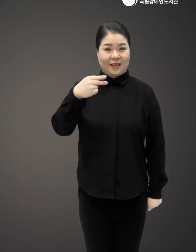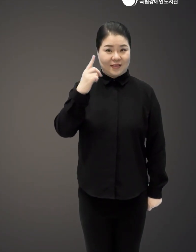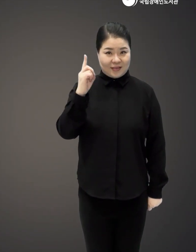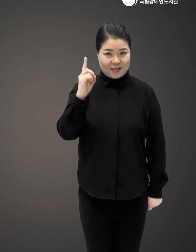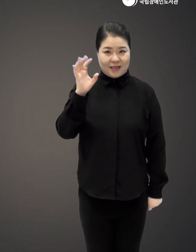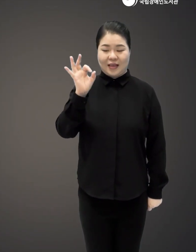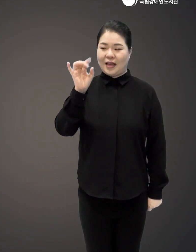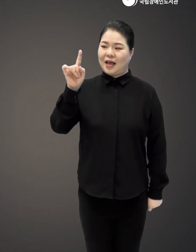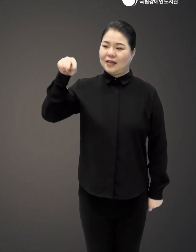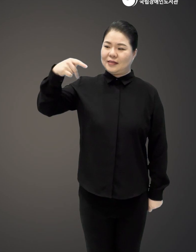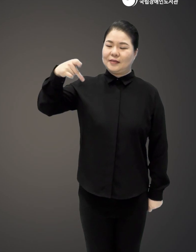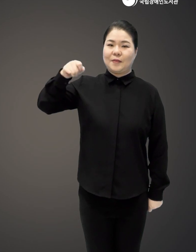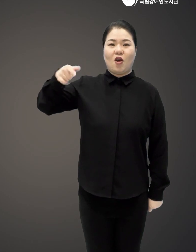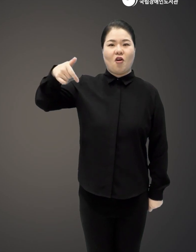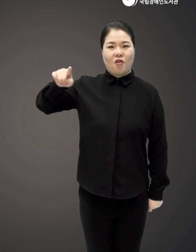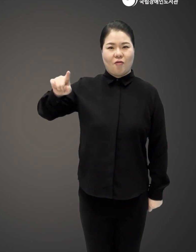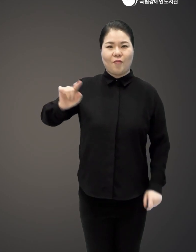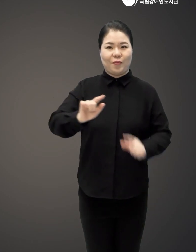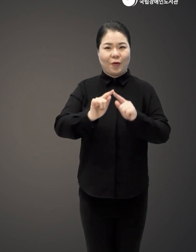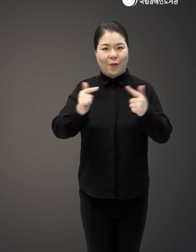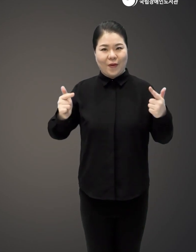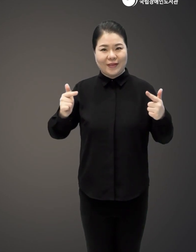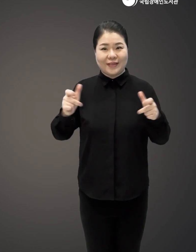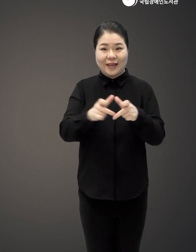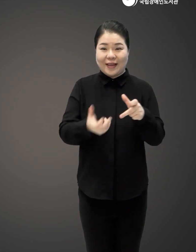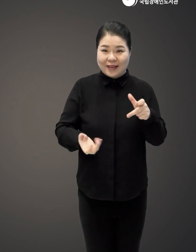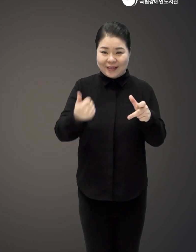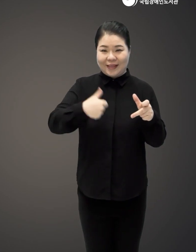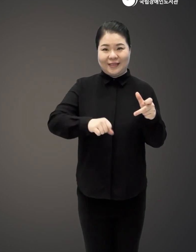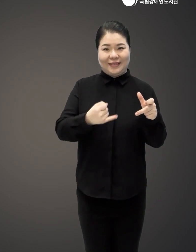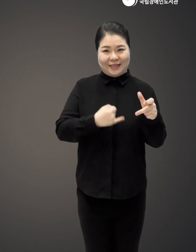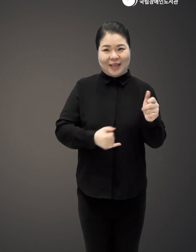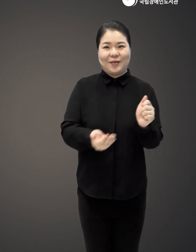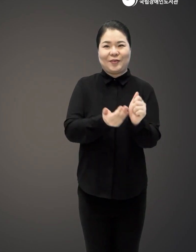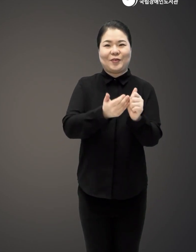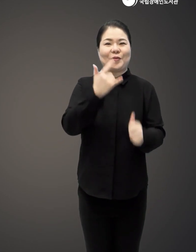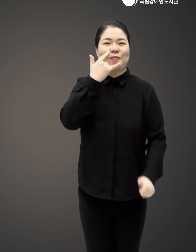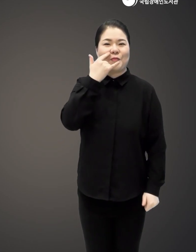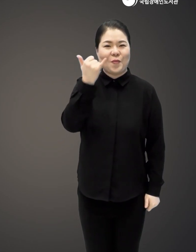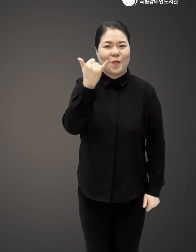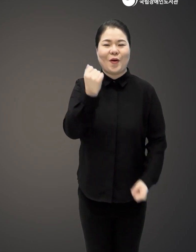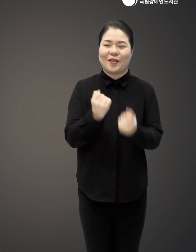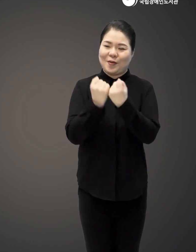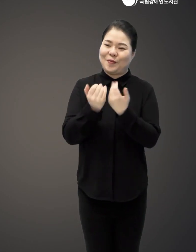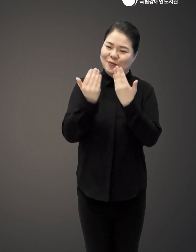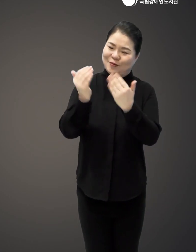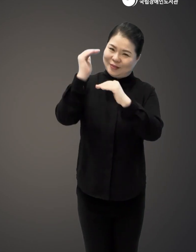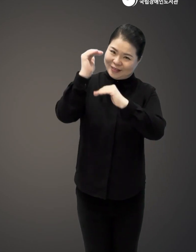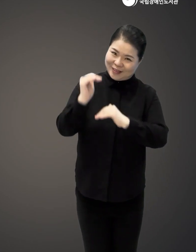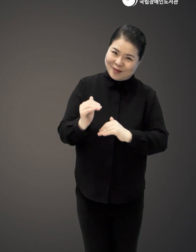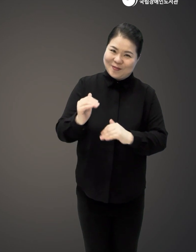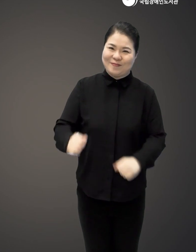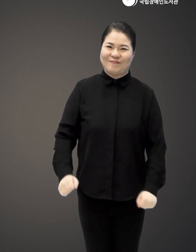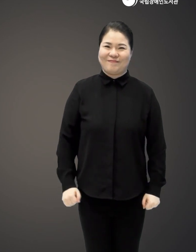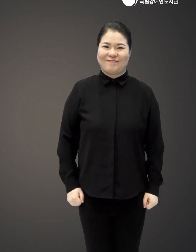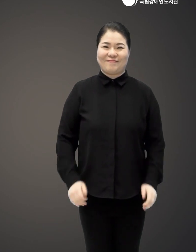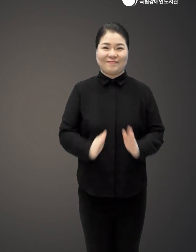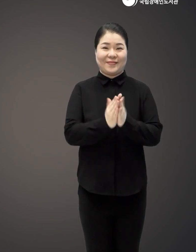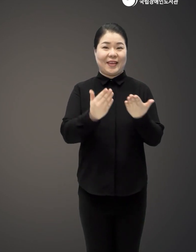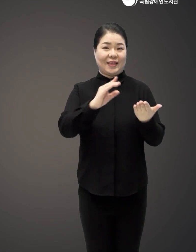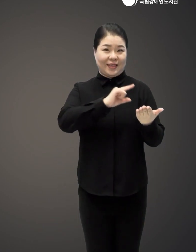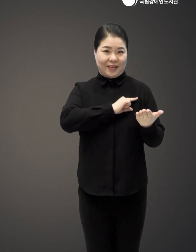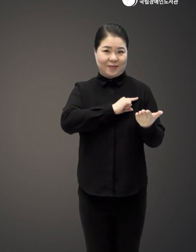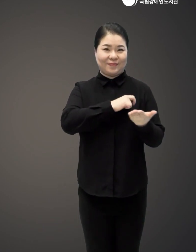ADHD, Asperger 등 신경 다양성을 가진 아이를 위한 부모 가이드 도서명